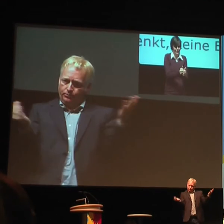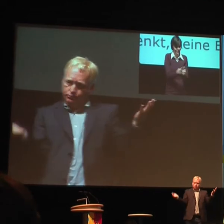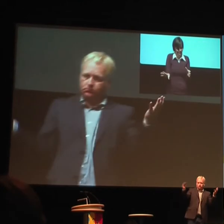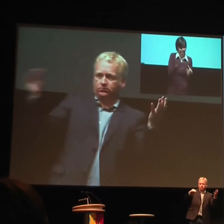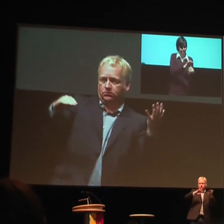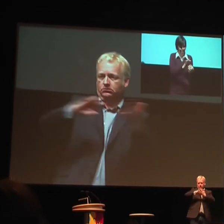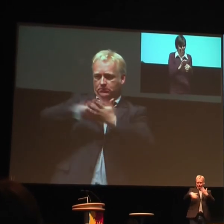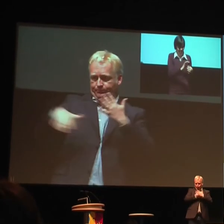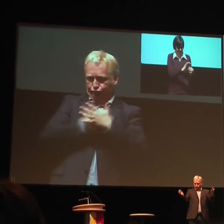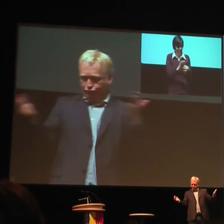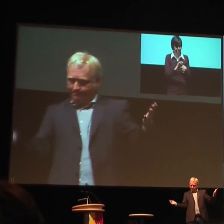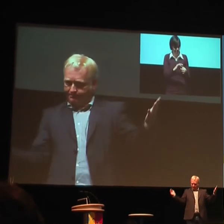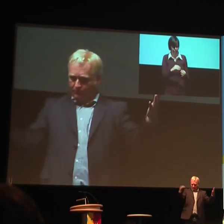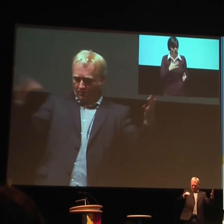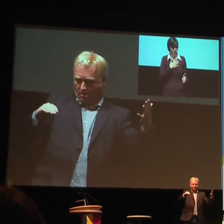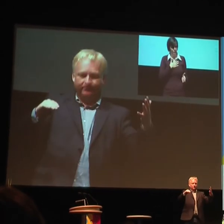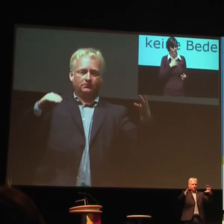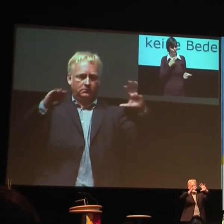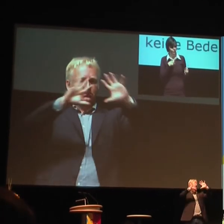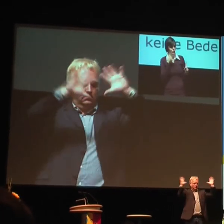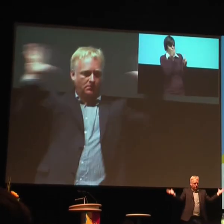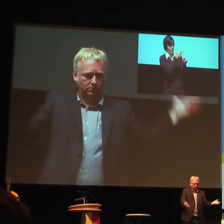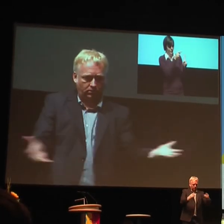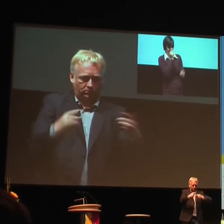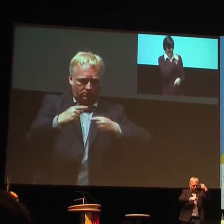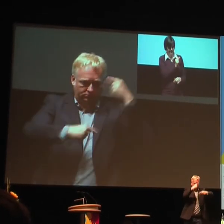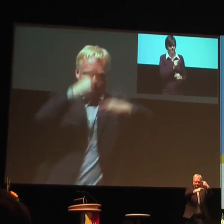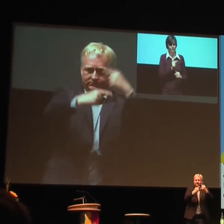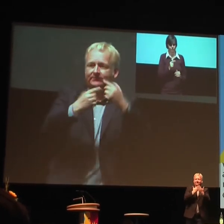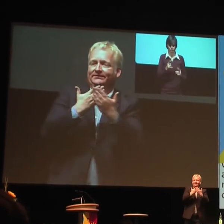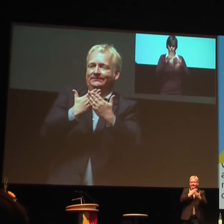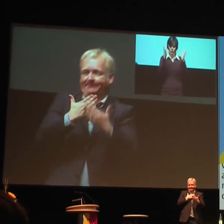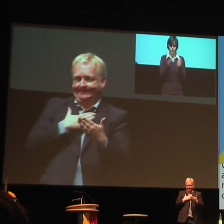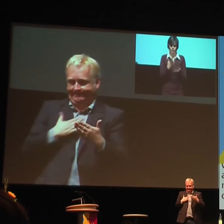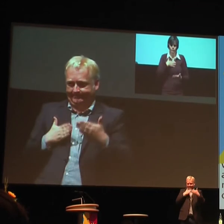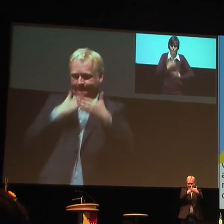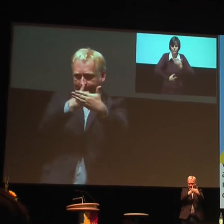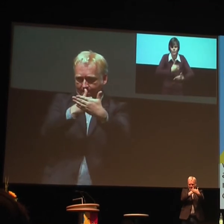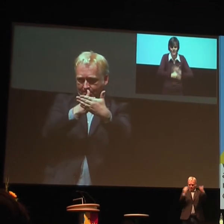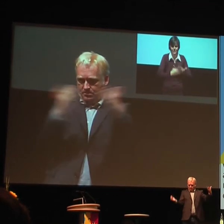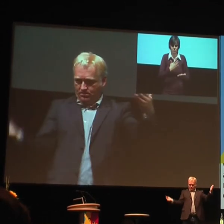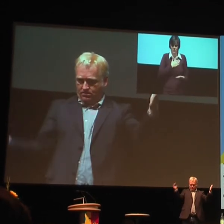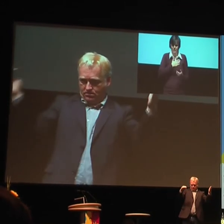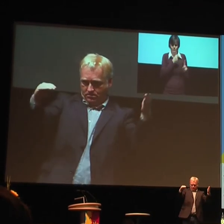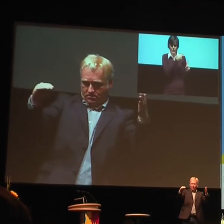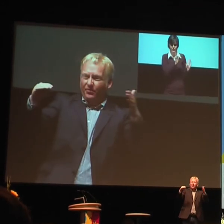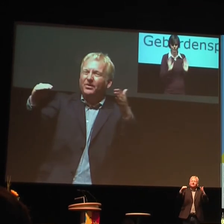ohne Gebärdensprache funktioniert. Und zu so einem Konsens müssen wir auch kommen. Es gibt keine Förderung ohne Gebärdensprache. Das ist mein